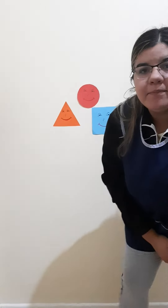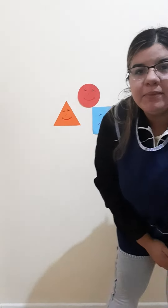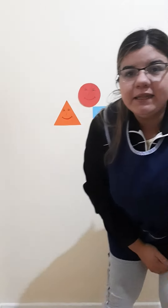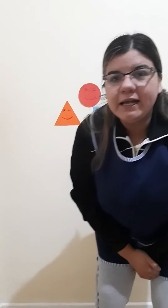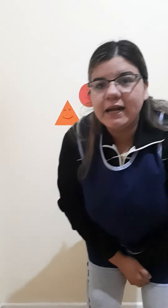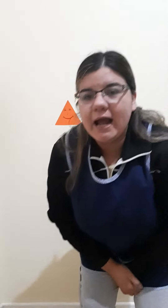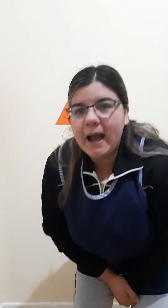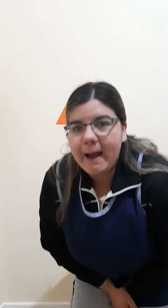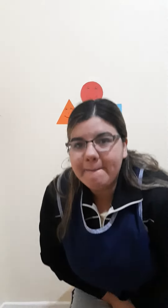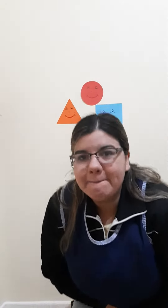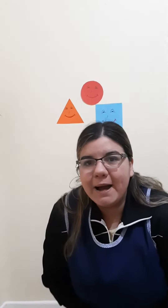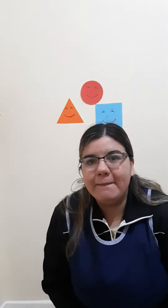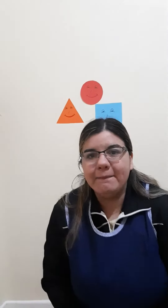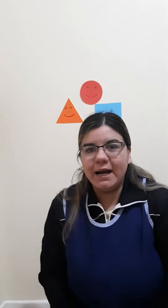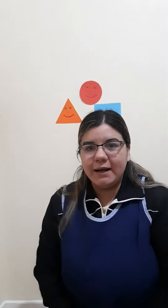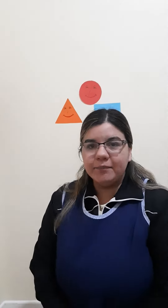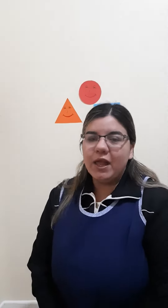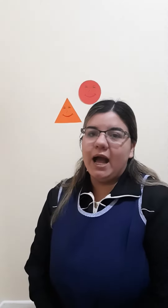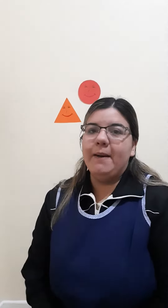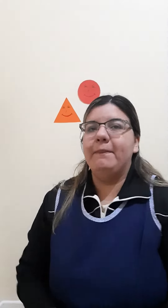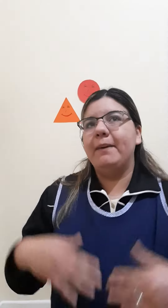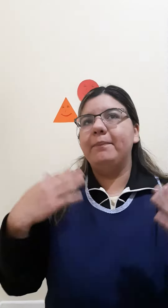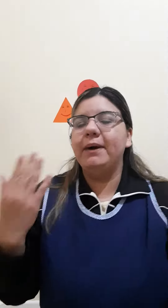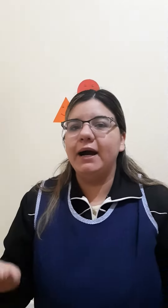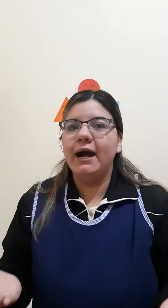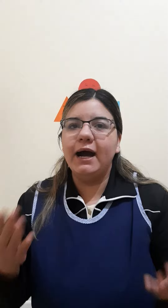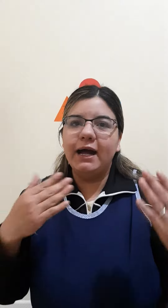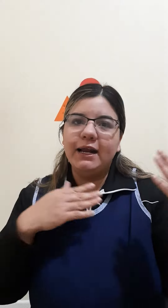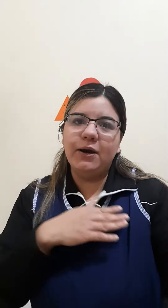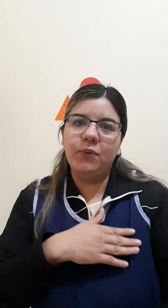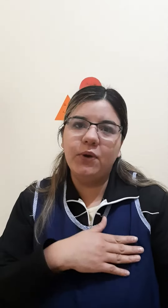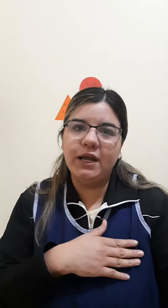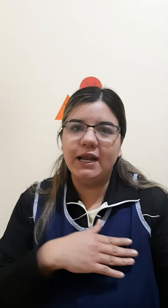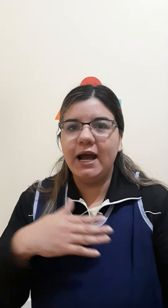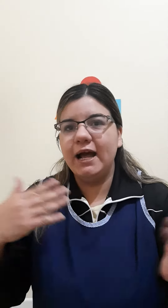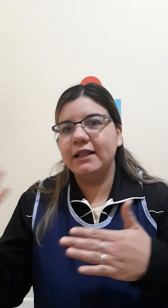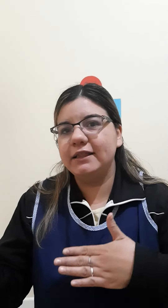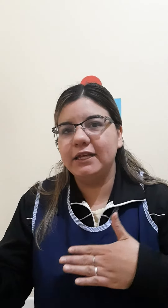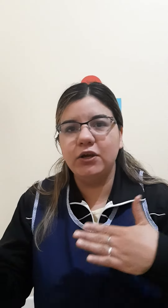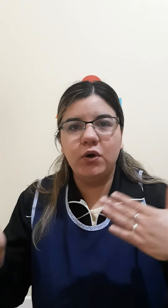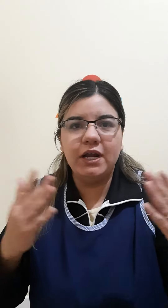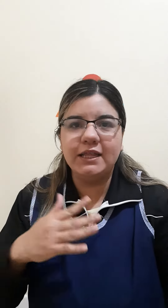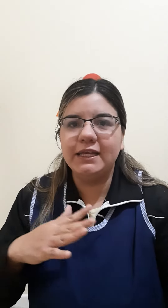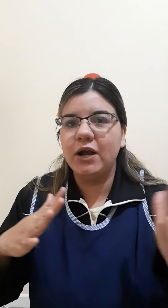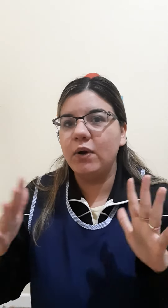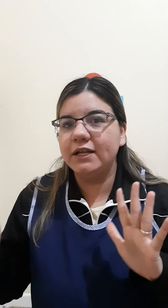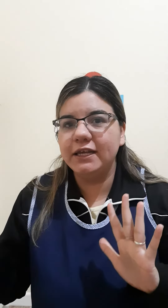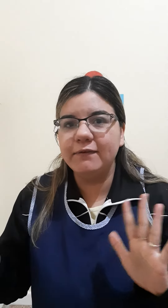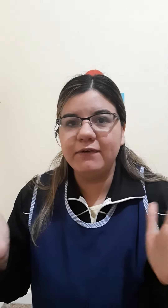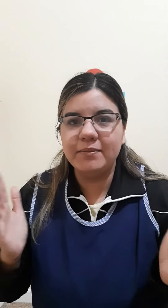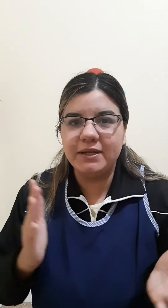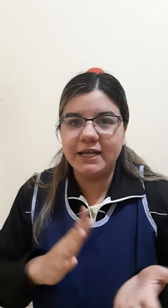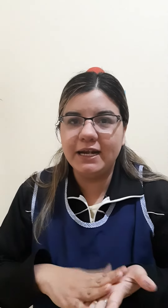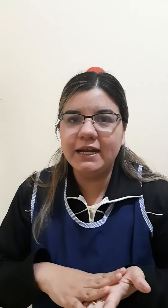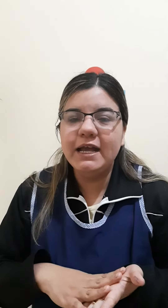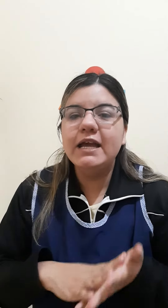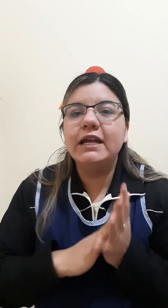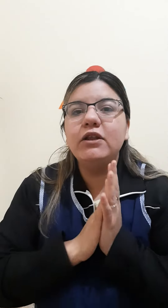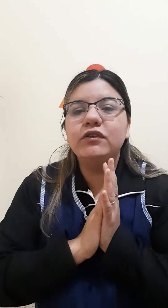pidan a mamá, a papá, a la abuela, al tío o a la tía, a cualquier familiar que los